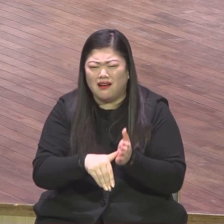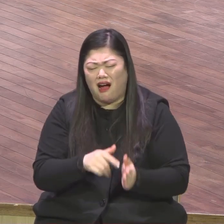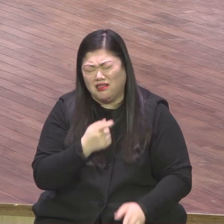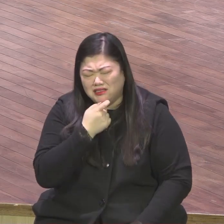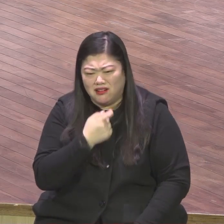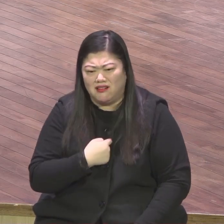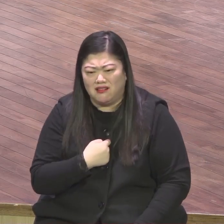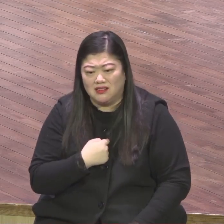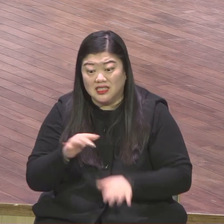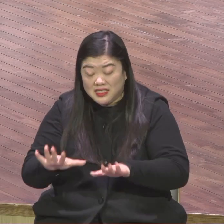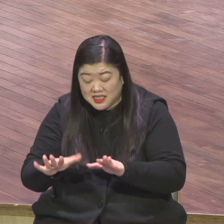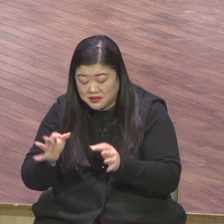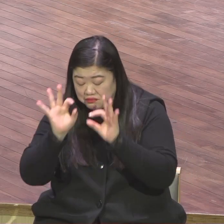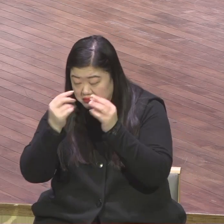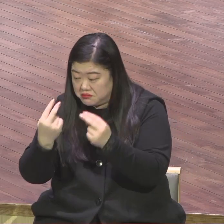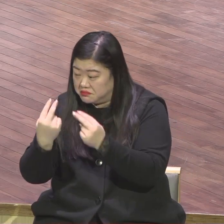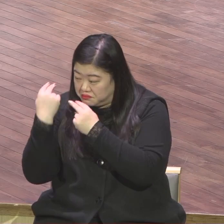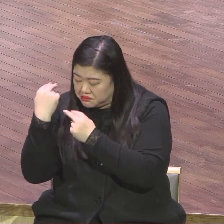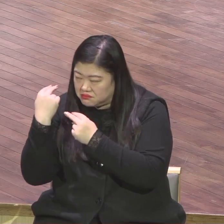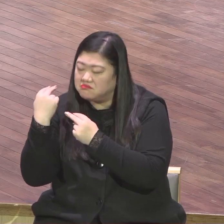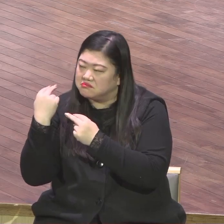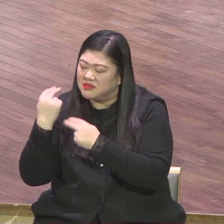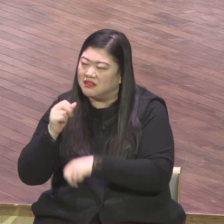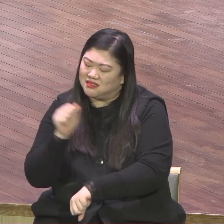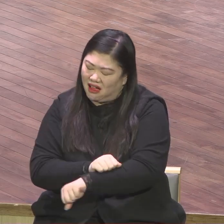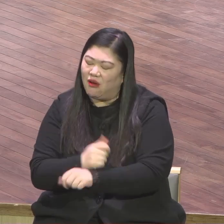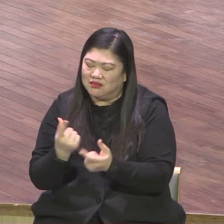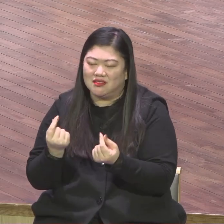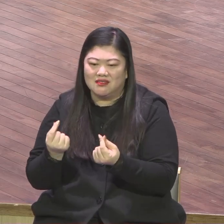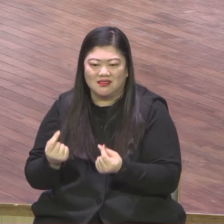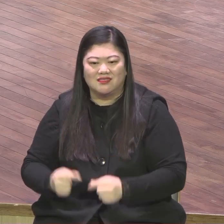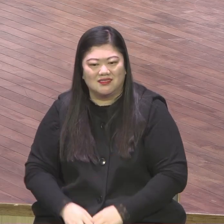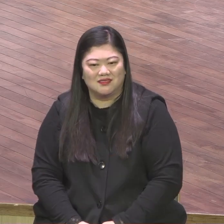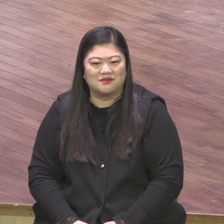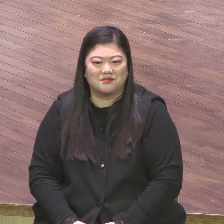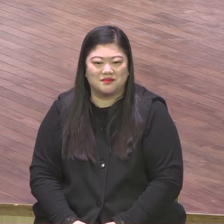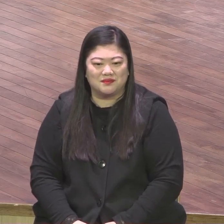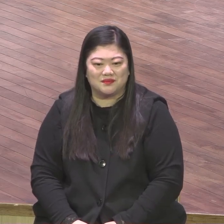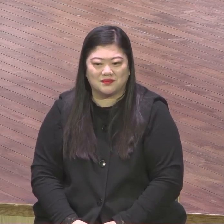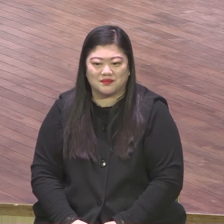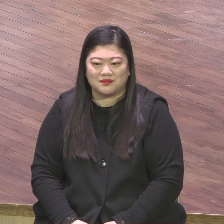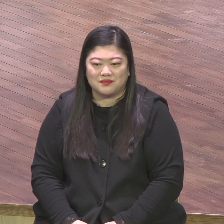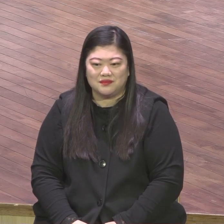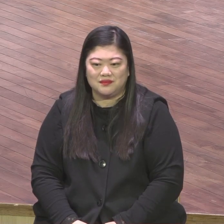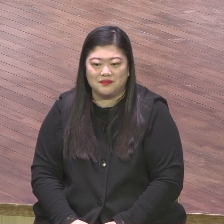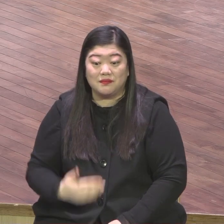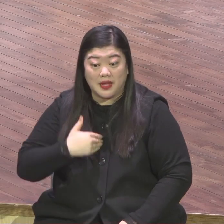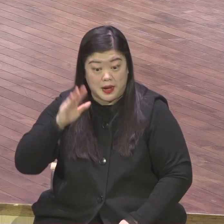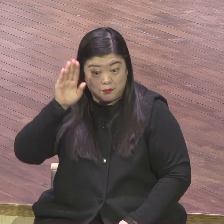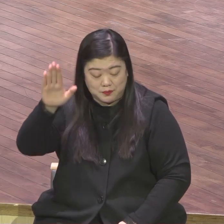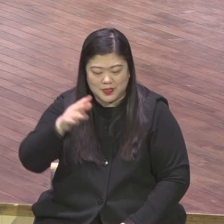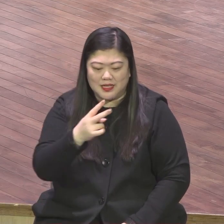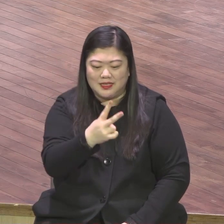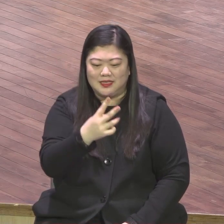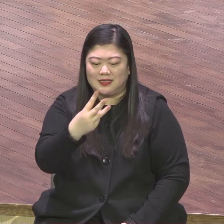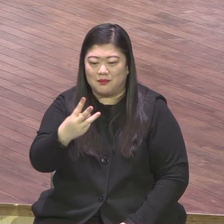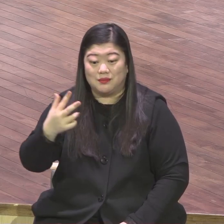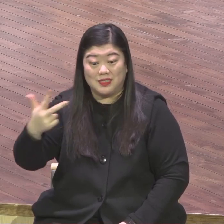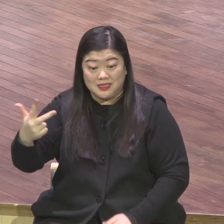2023년 여원교회사의 정말 중요한 한 해입니다 2, 3, 7 장로를 세우고 2, 3, 7 성교를 본격화해 나가기